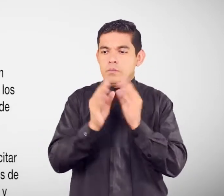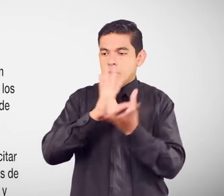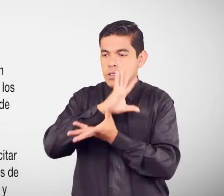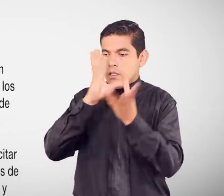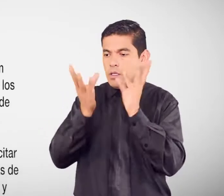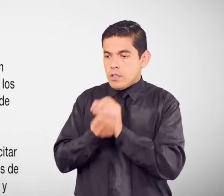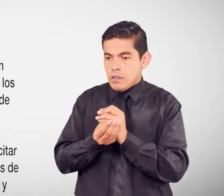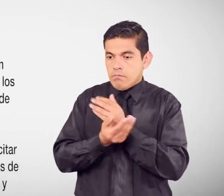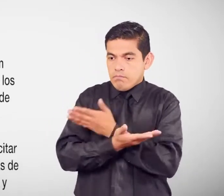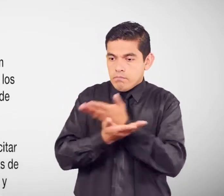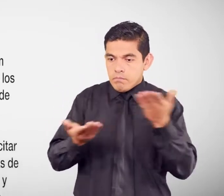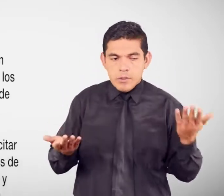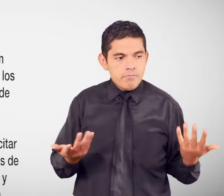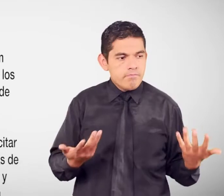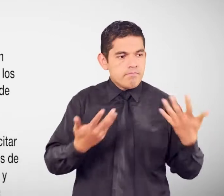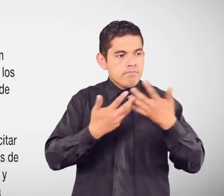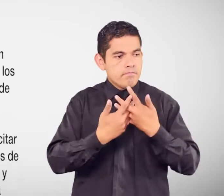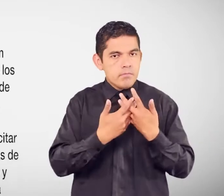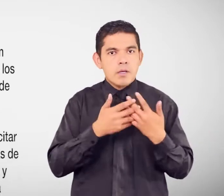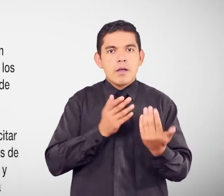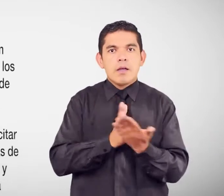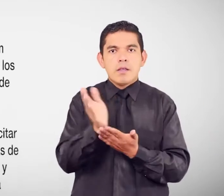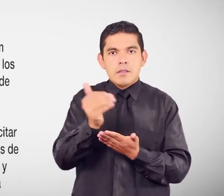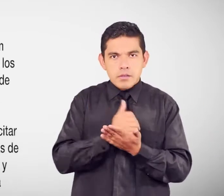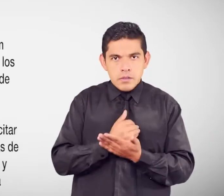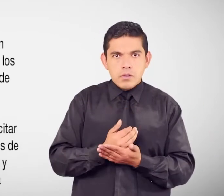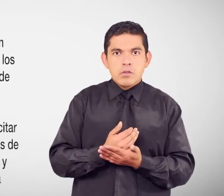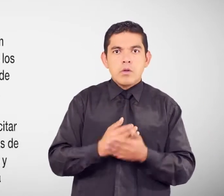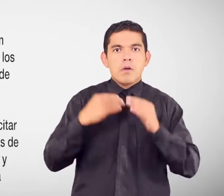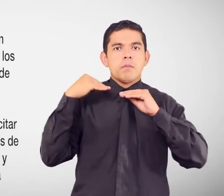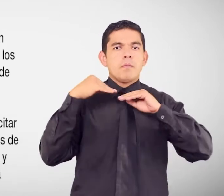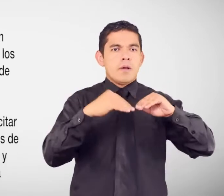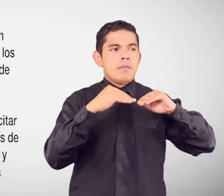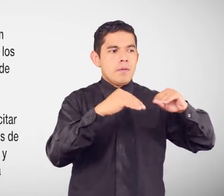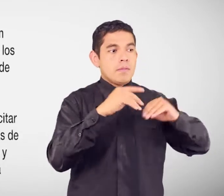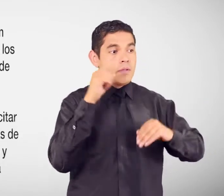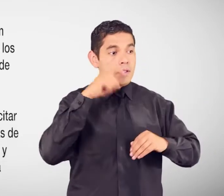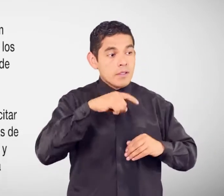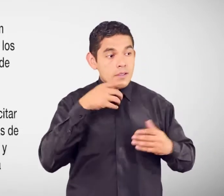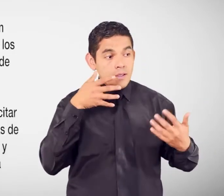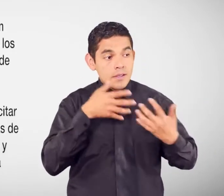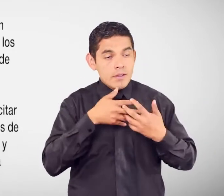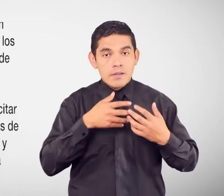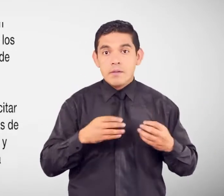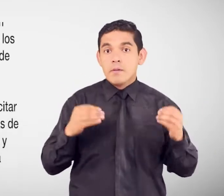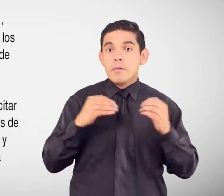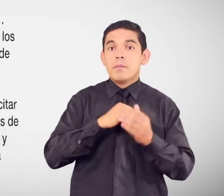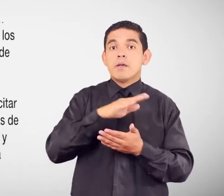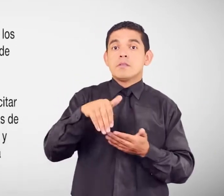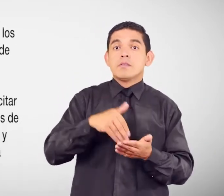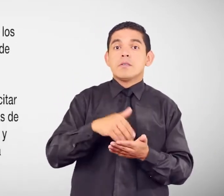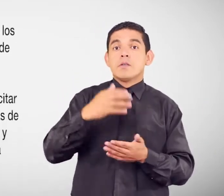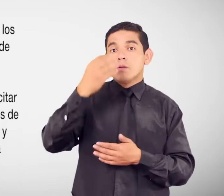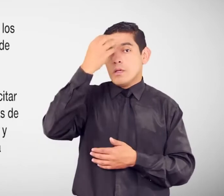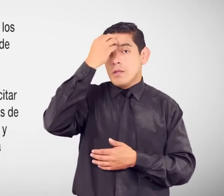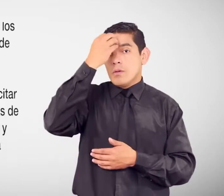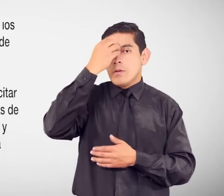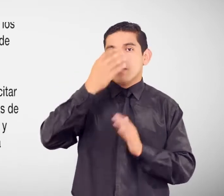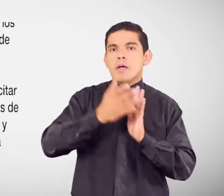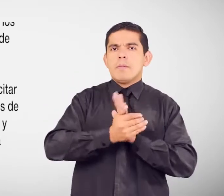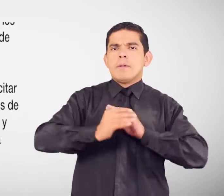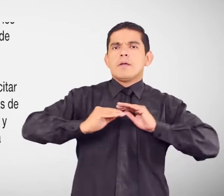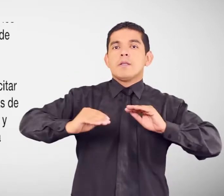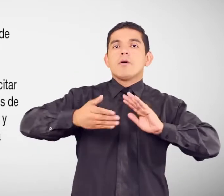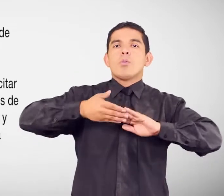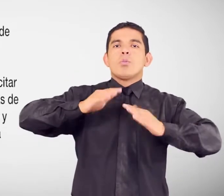acceso Y o de currículo que necesiten Los centros de educación Deben capacitar a la comunidad educativa Sobre